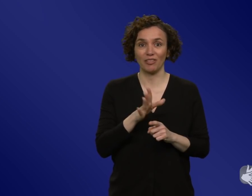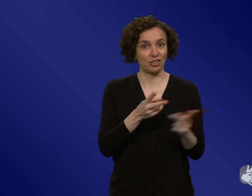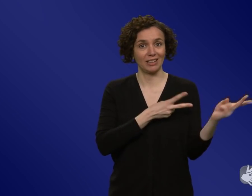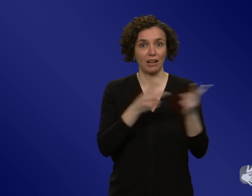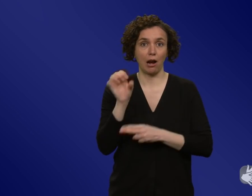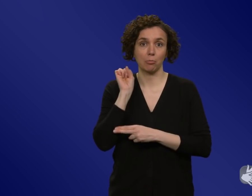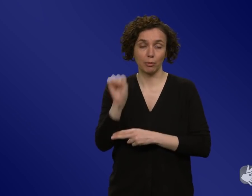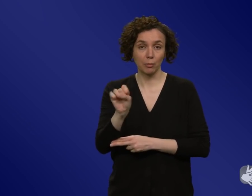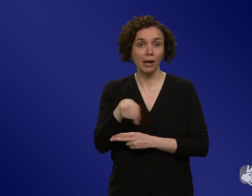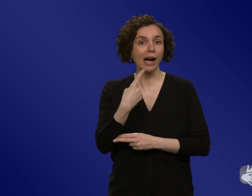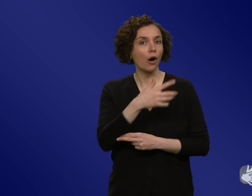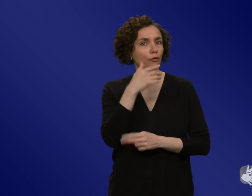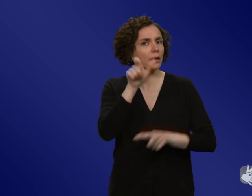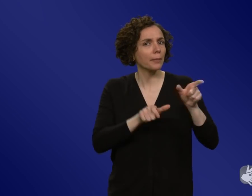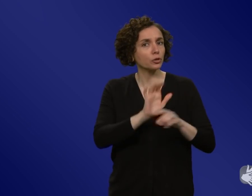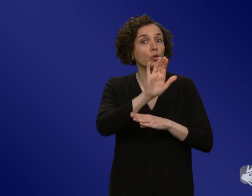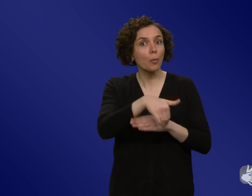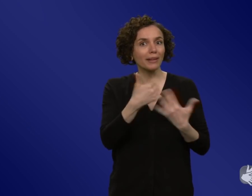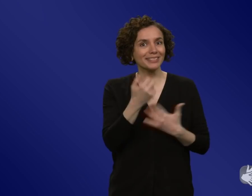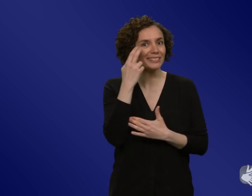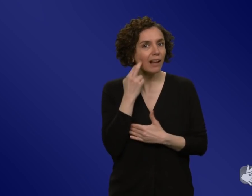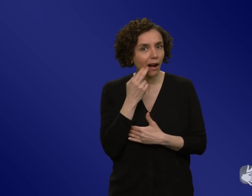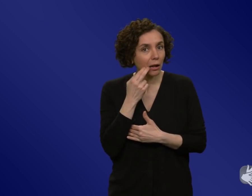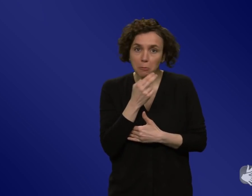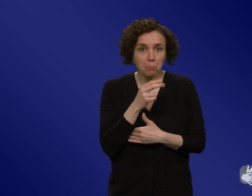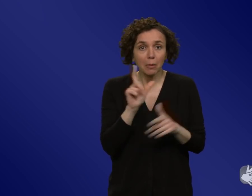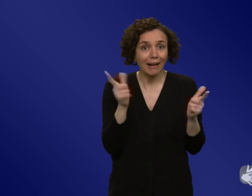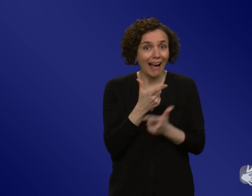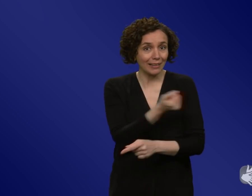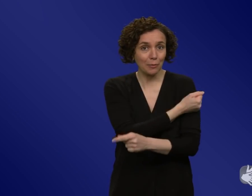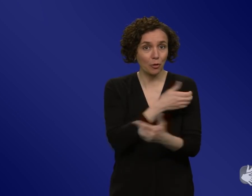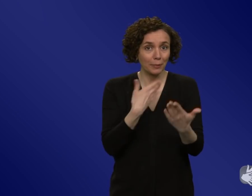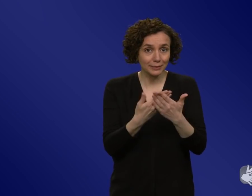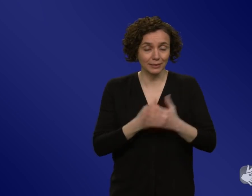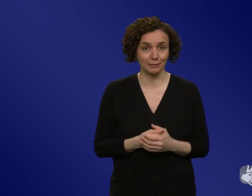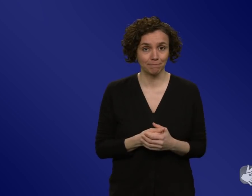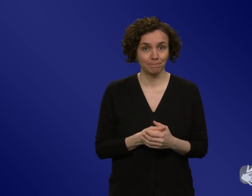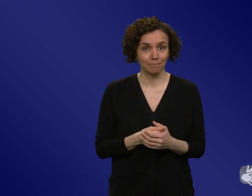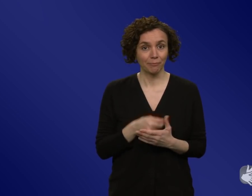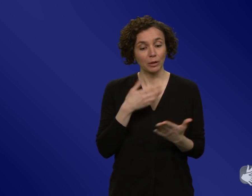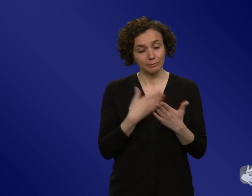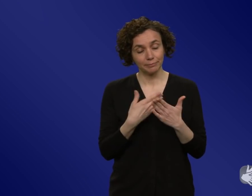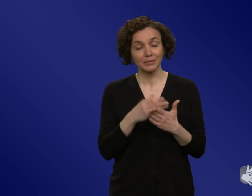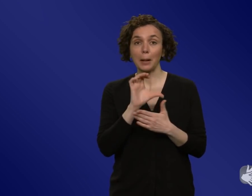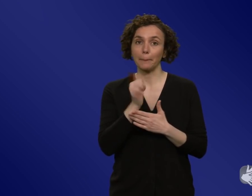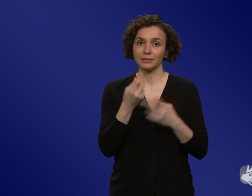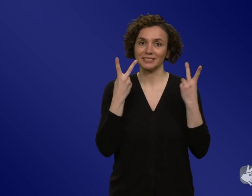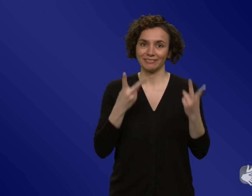kommen als jüngere. Und auch, dass wir im Bereich Impfen müssen wir zusätzlich auch, denke ich, noch mal ein besonderes Augenmerk setzen auf die